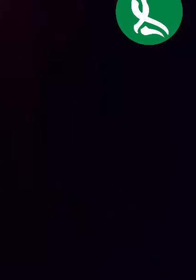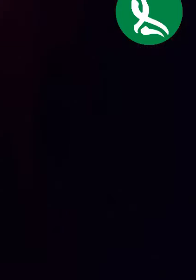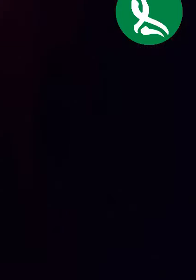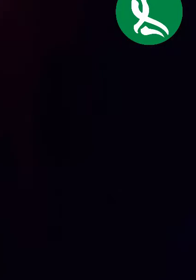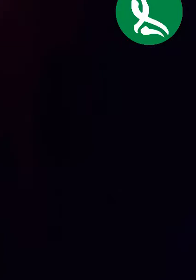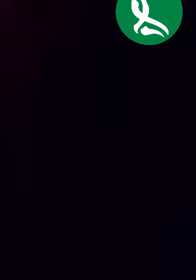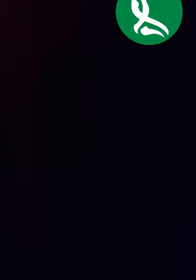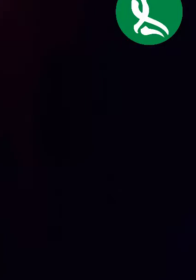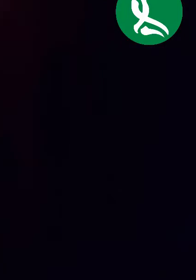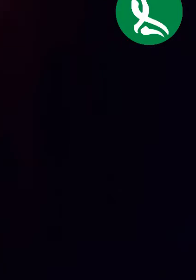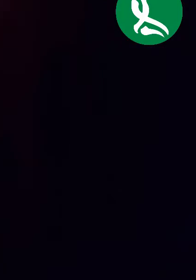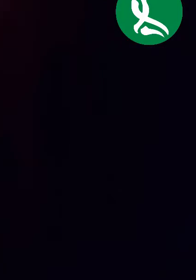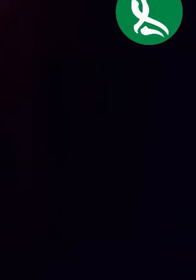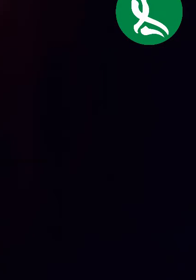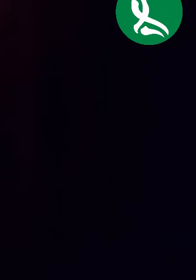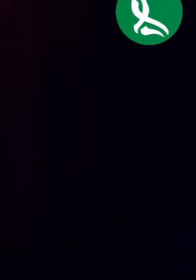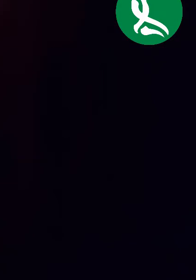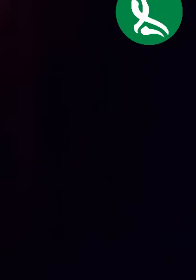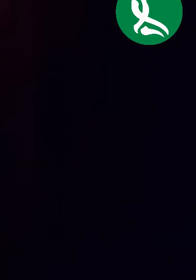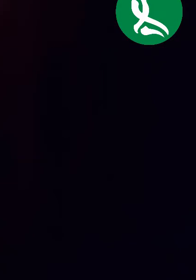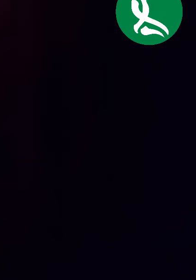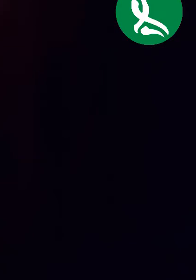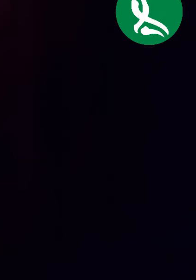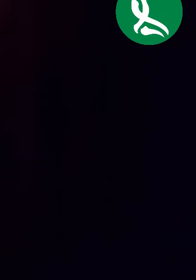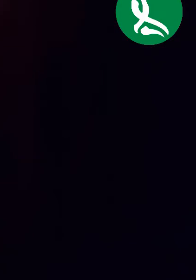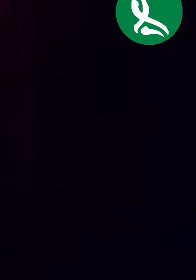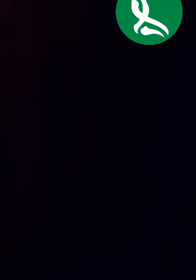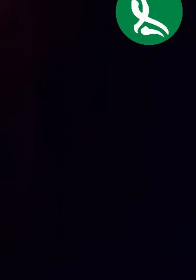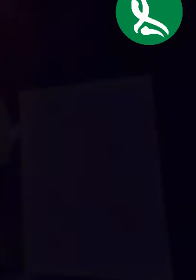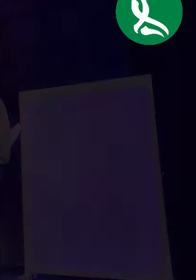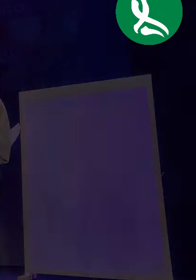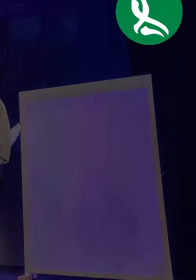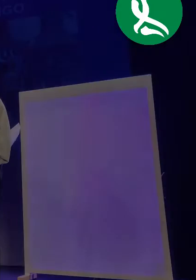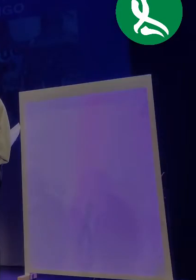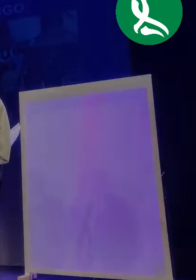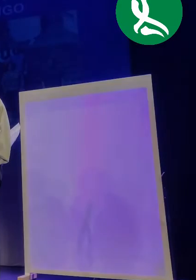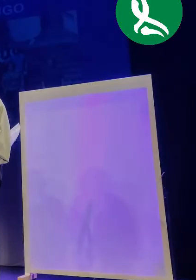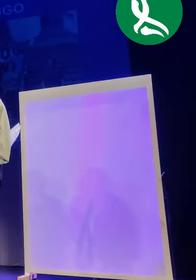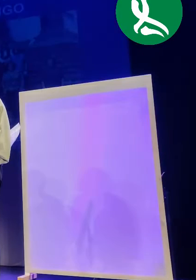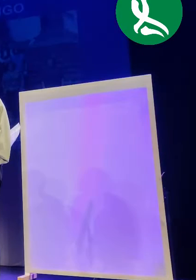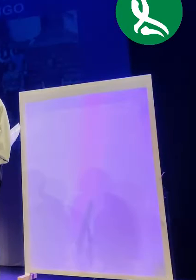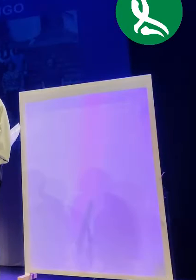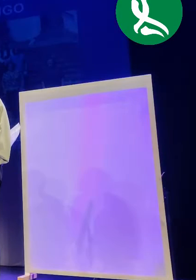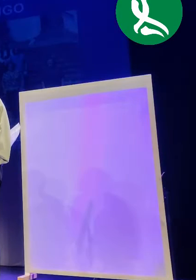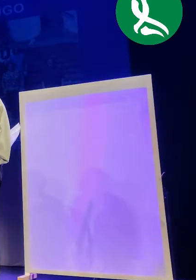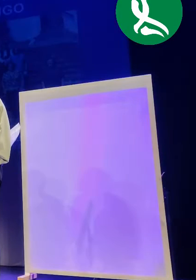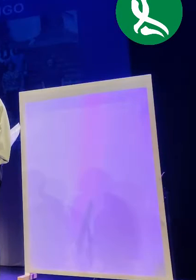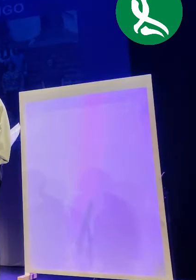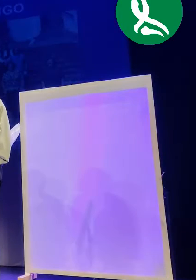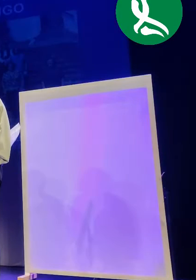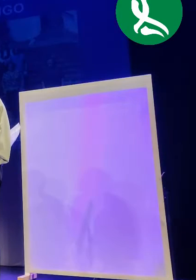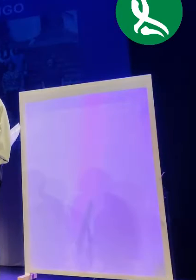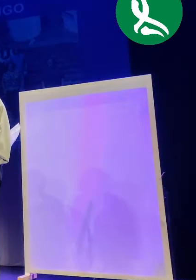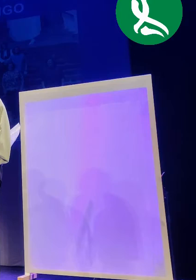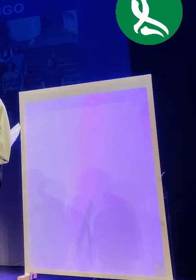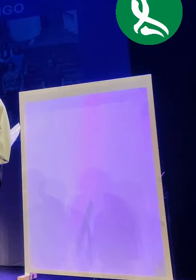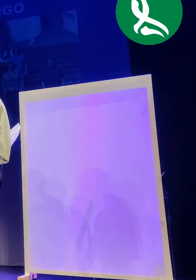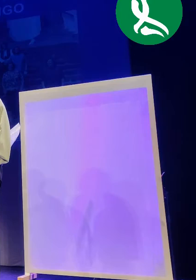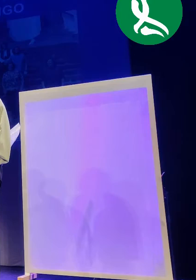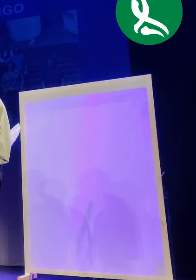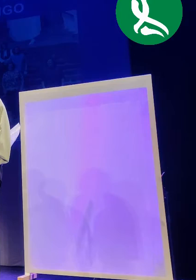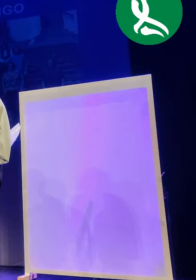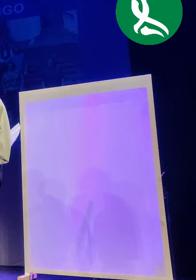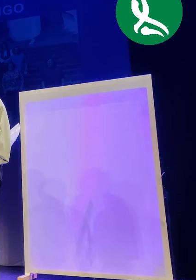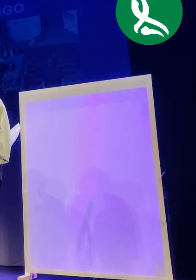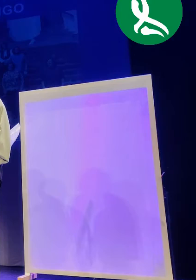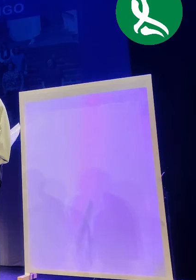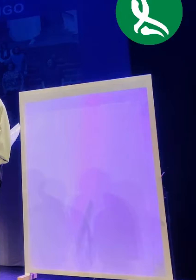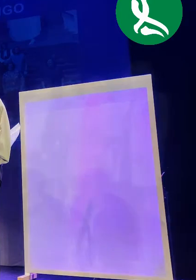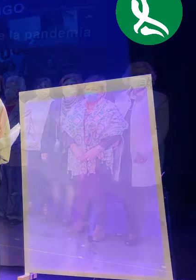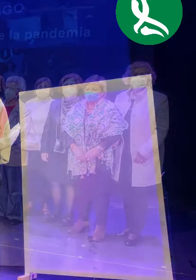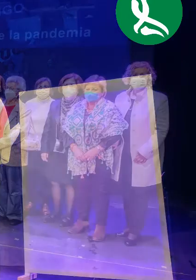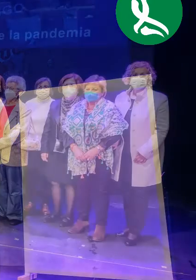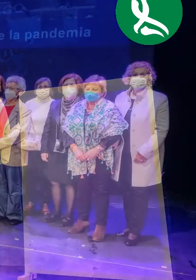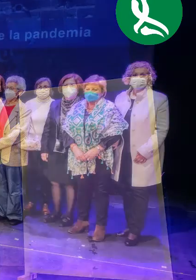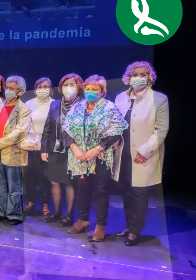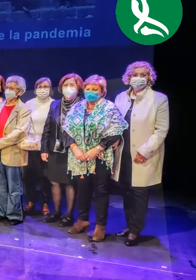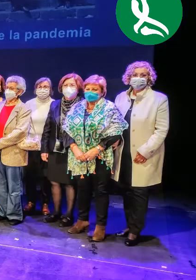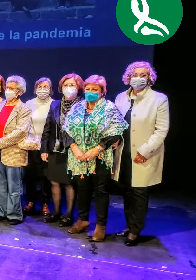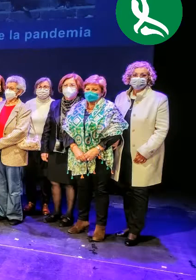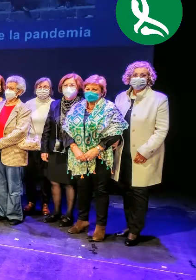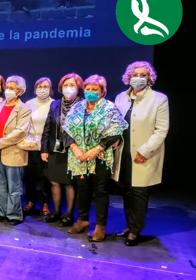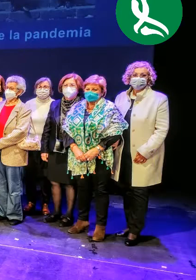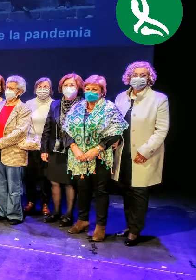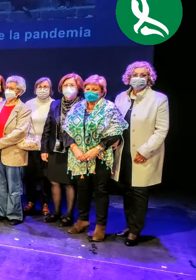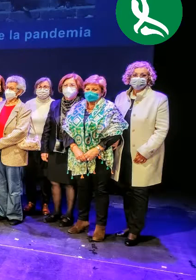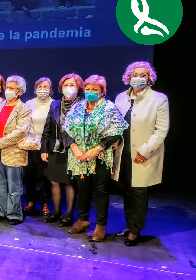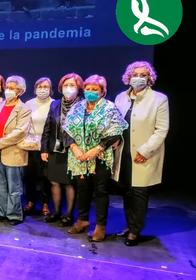entrego y compromiso se unirá a las horas del día. Gracias. Siempre gracias. A las mujeres voluntarias del Centro de Día de Santo Domingo,